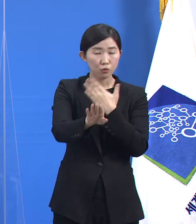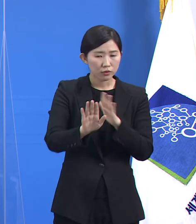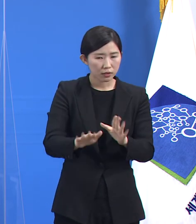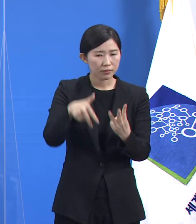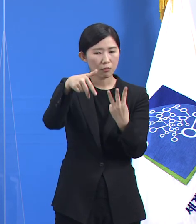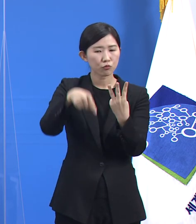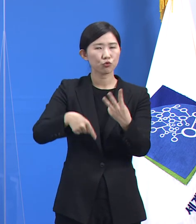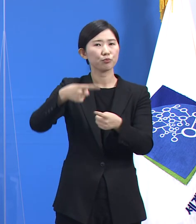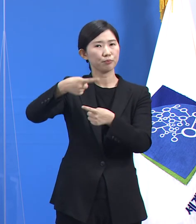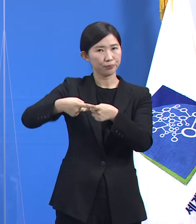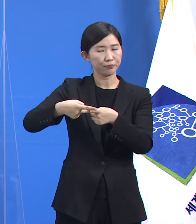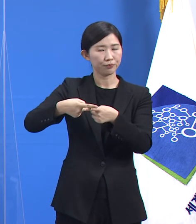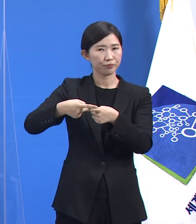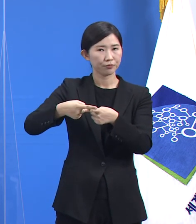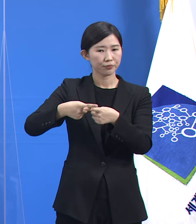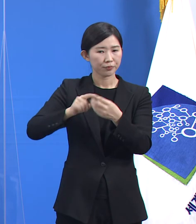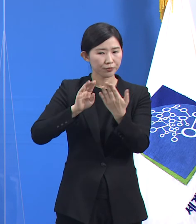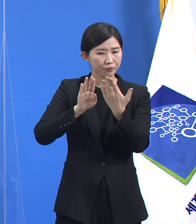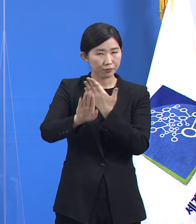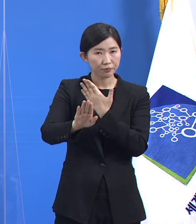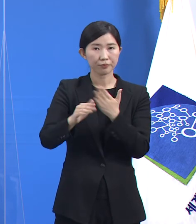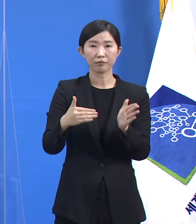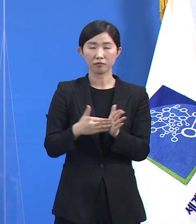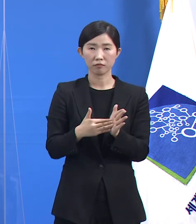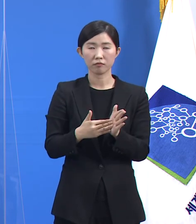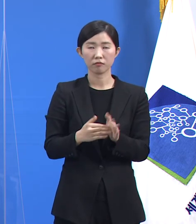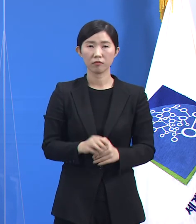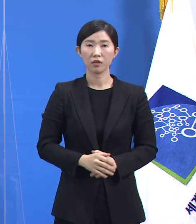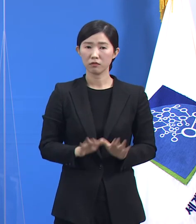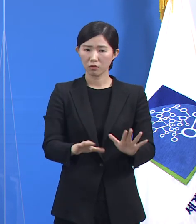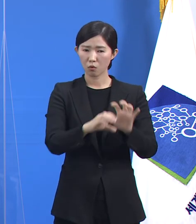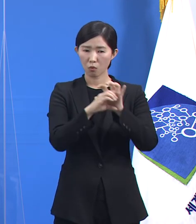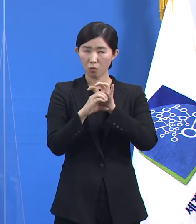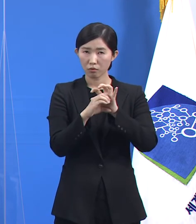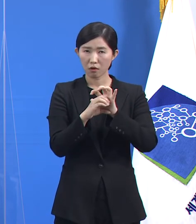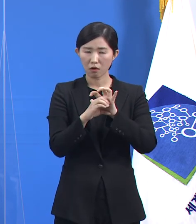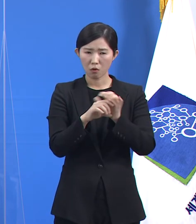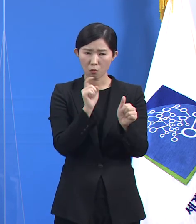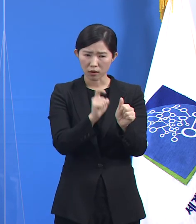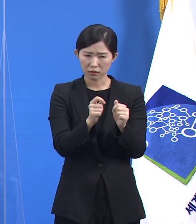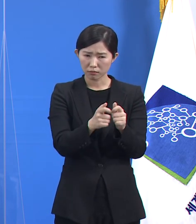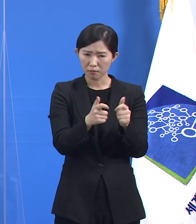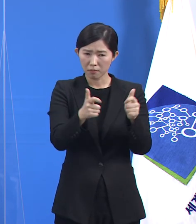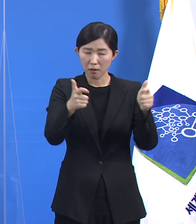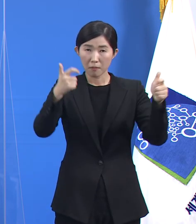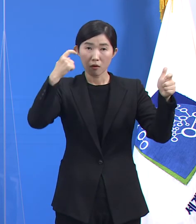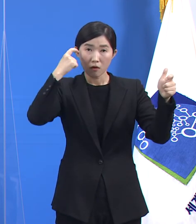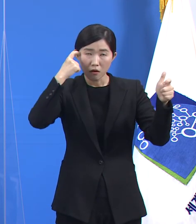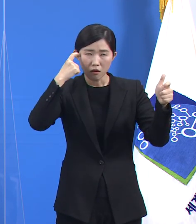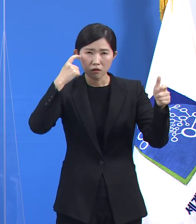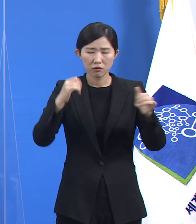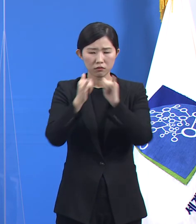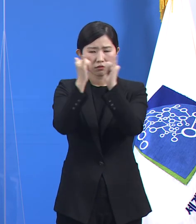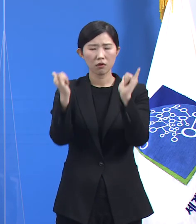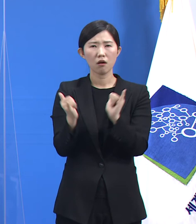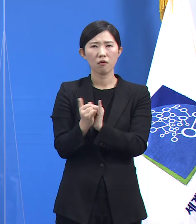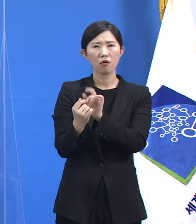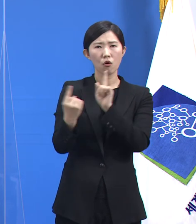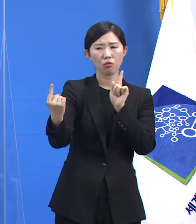코로나19 1일 확진자의 증감은 결국 사람들의 거리 두기 실천에 뒤따른 변화입니다.